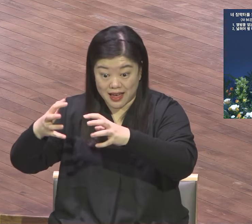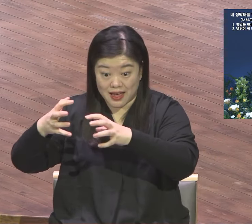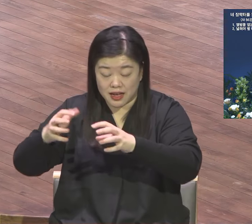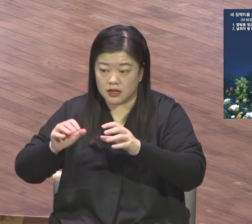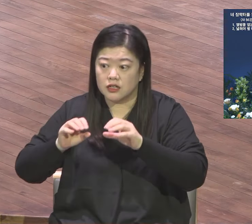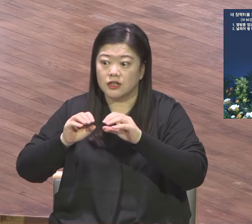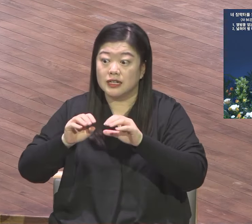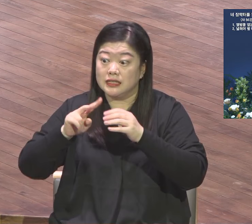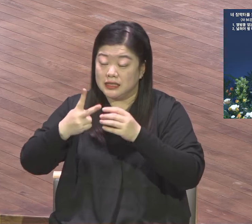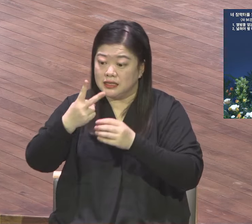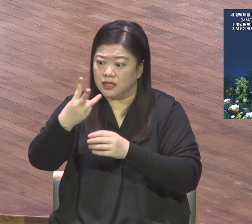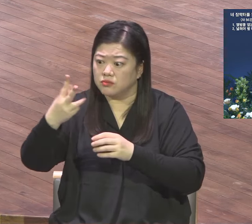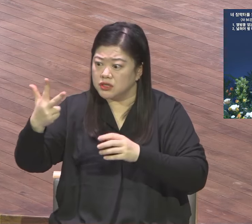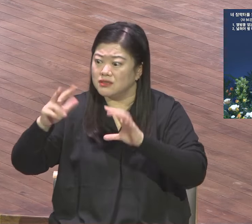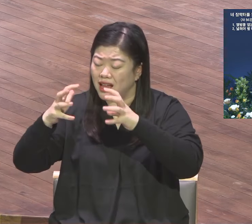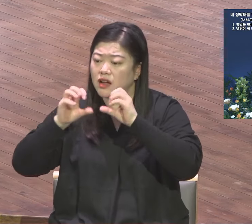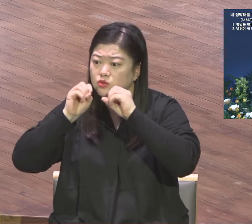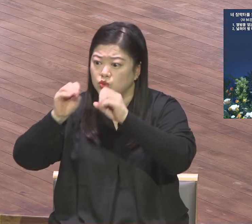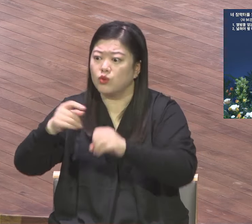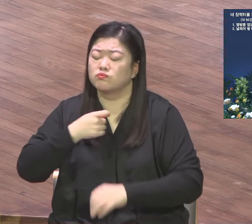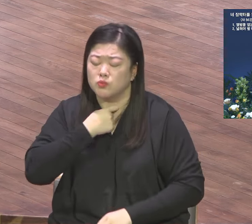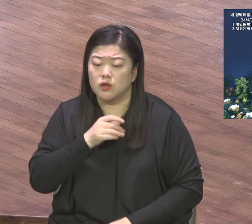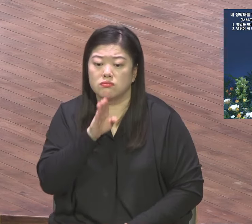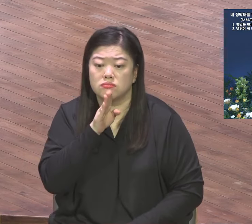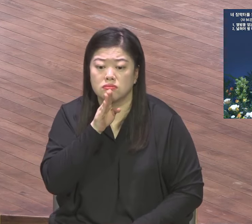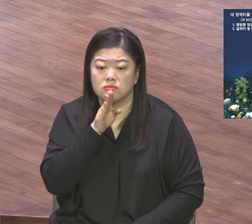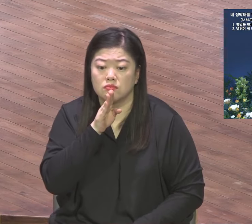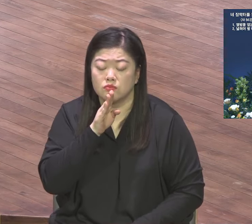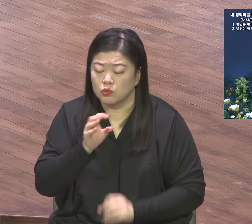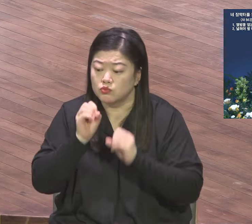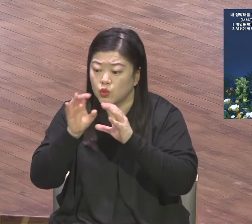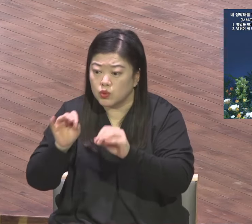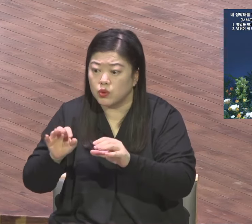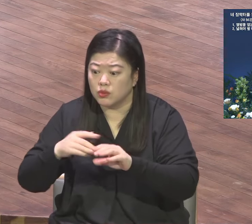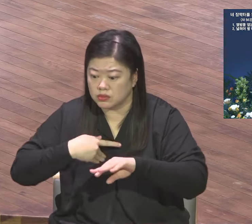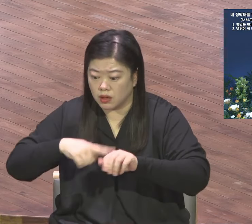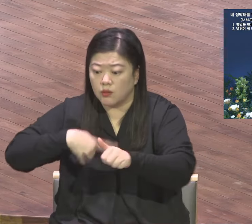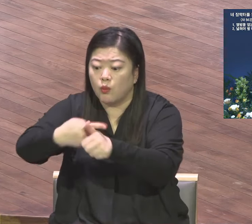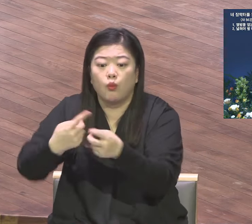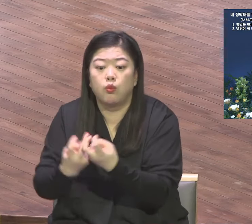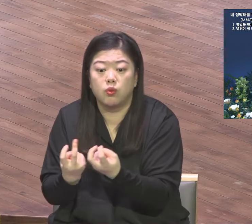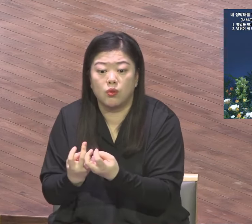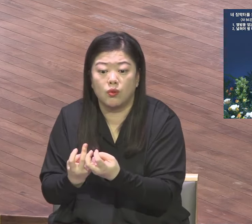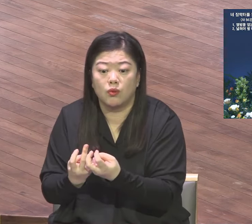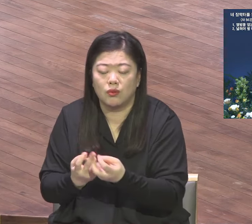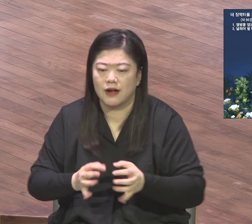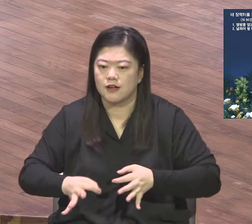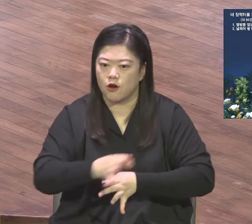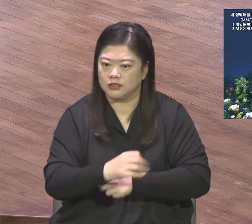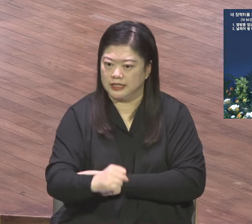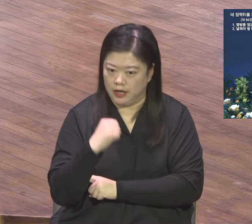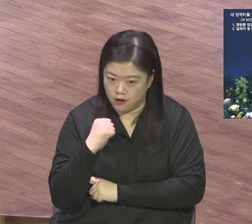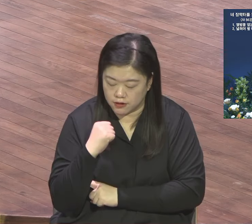경제 빛의 경제 미래의 미래를 살리시는 맴더 경제를 회복하게 하야 조사사